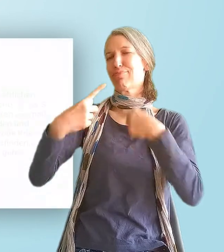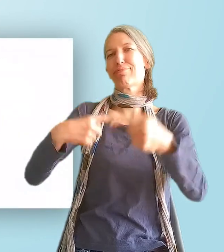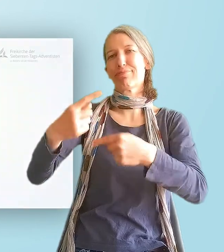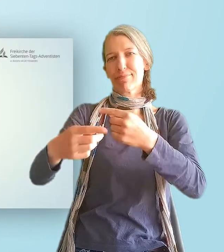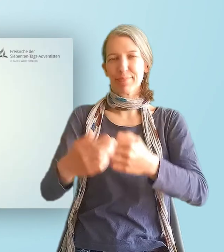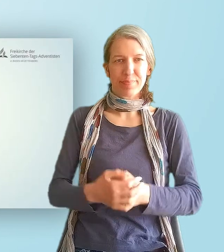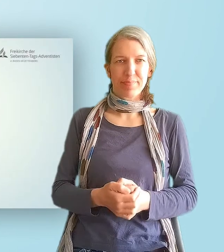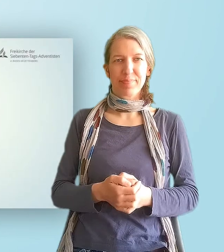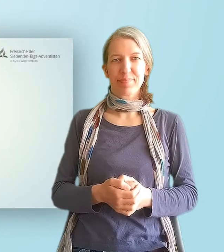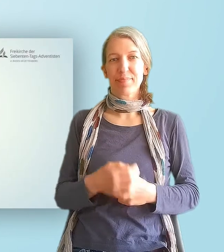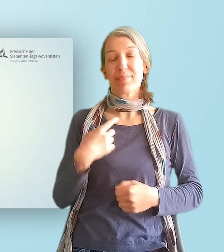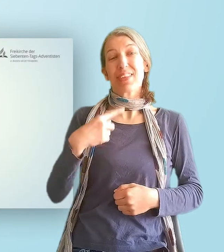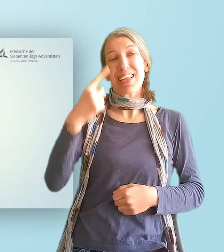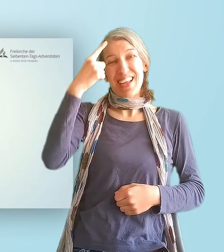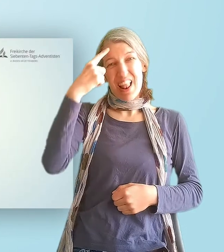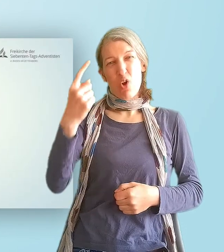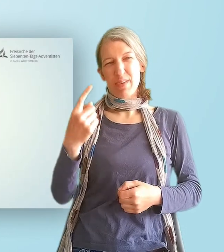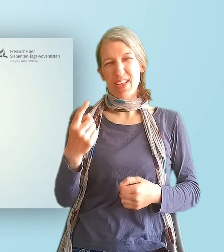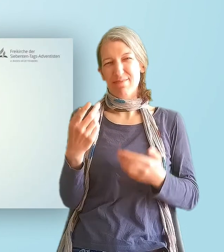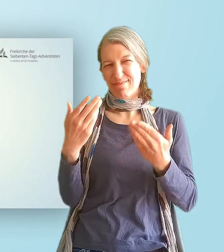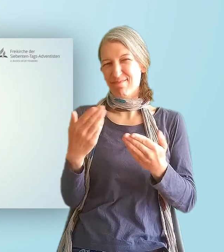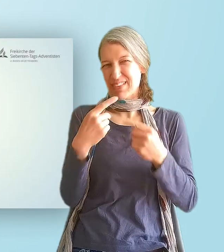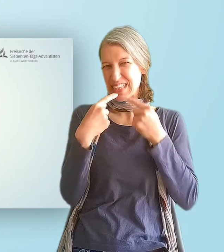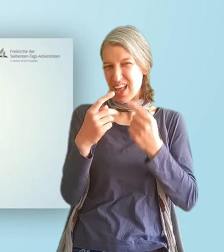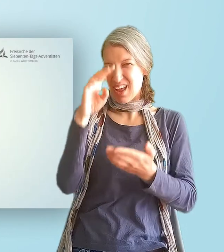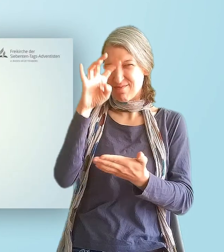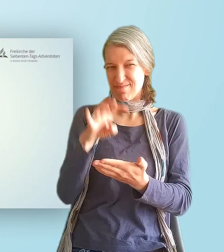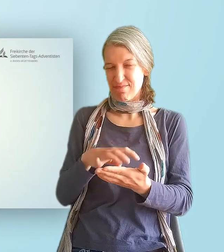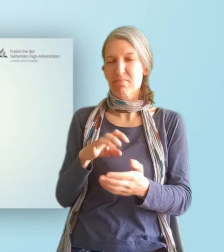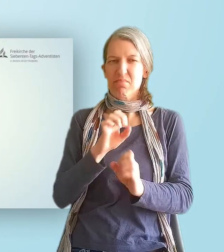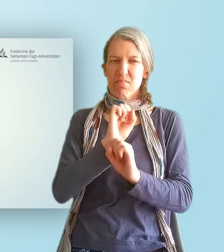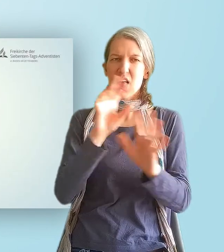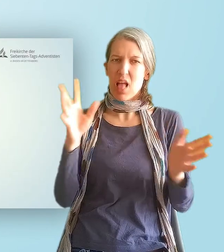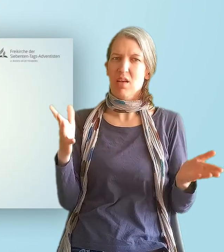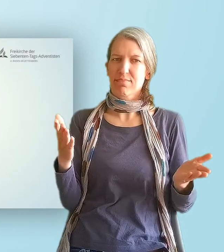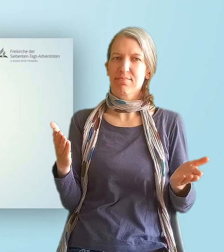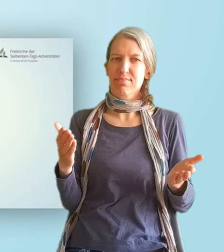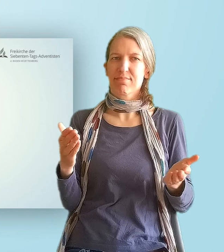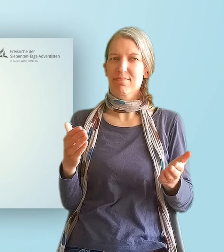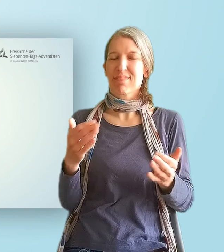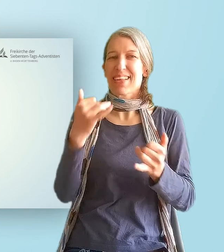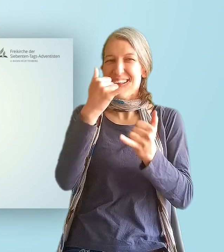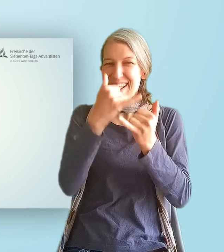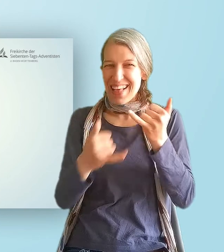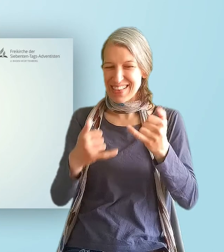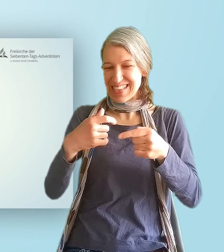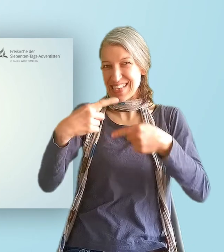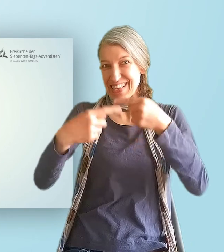Ich glaube, dass Ihre Aussage hier sehr klar ist. Die letzten Ereignisse werden sehr